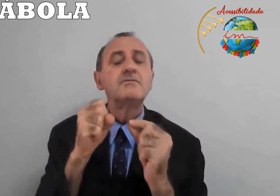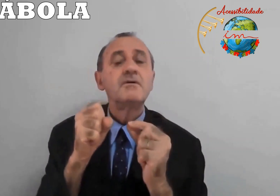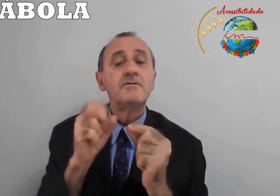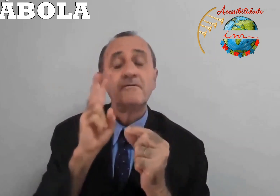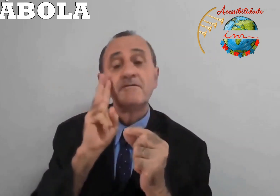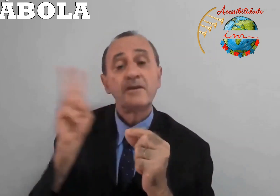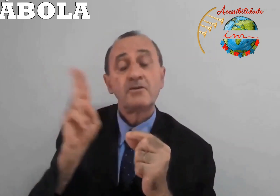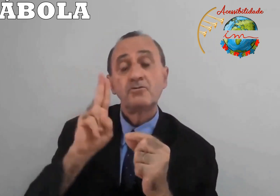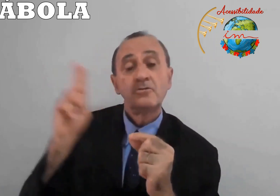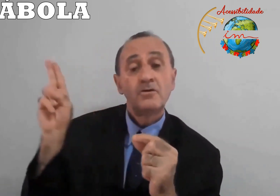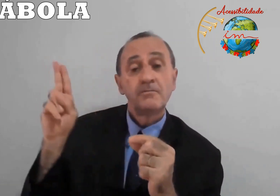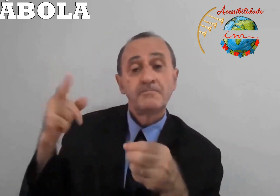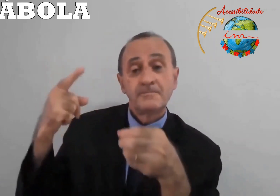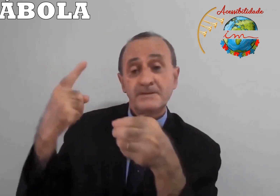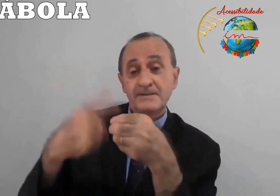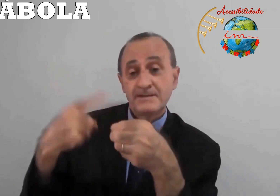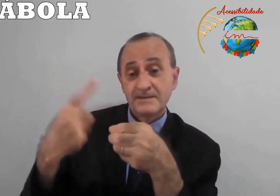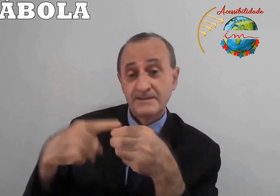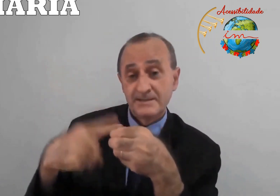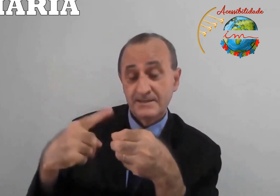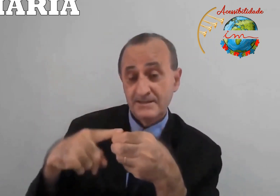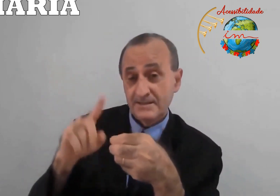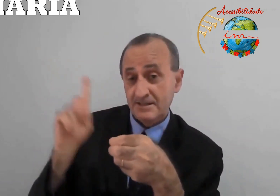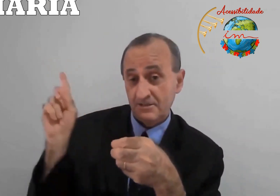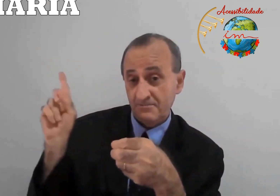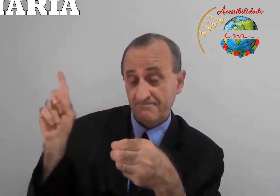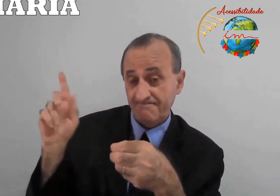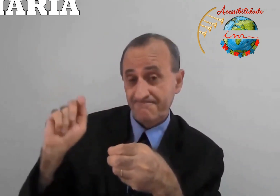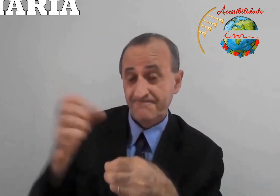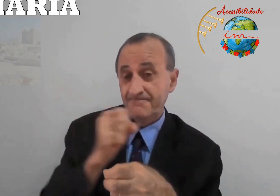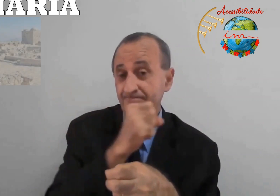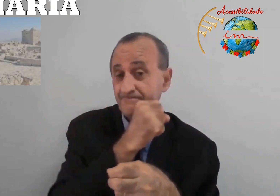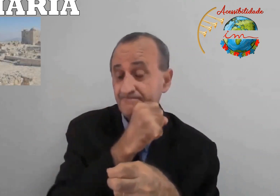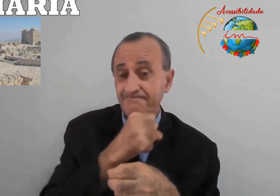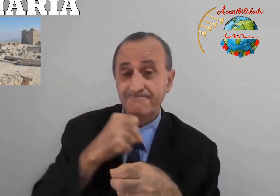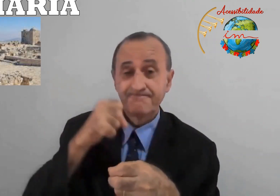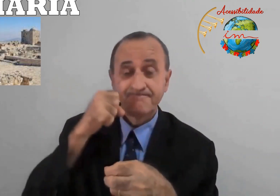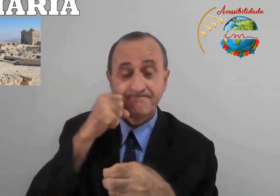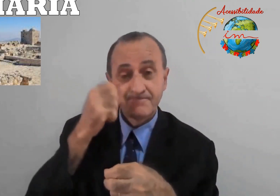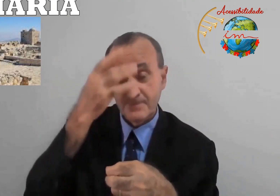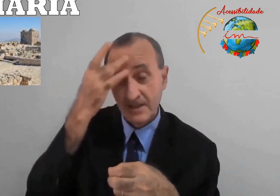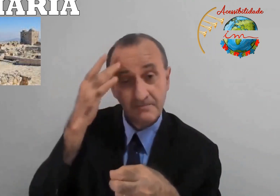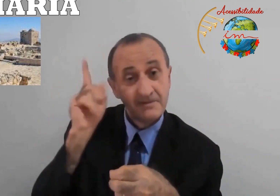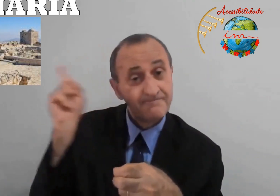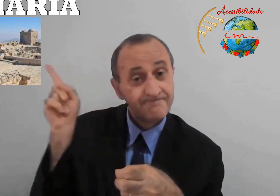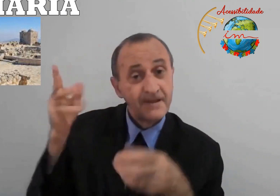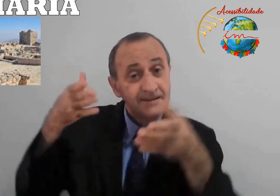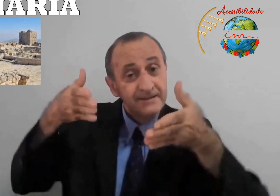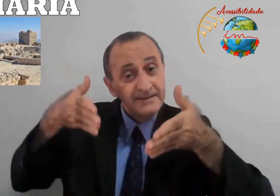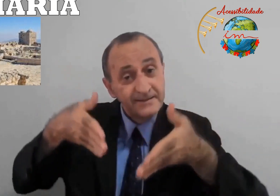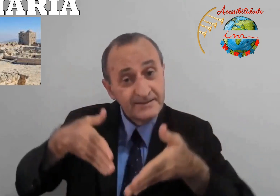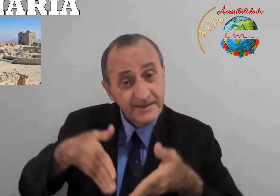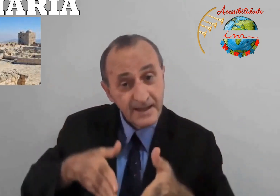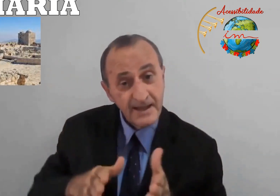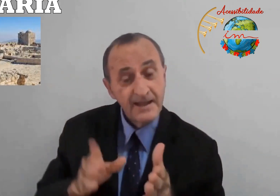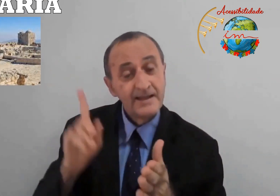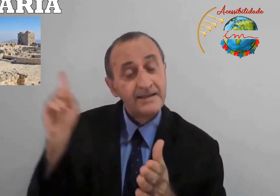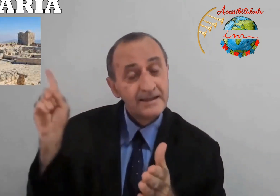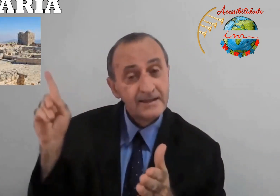samaritano? Vejam aqui esse nome dessa cidade, Samaria. Esse é sinal de Samaria. E as pessoas que nascem em Samaria,